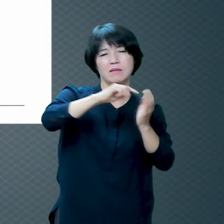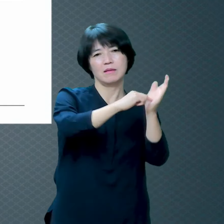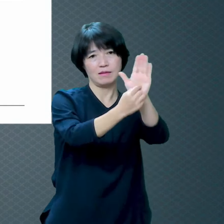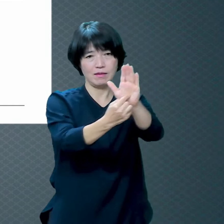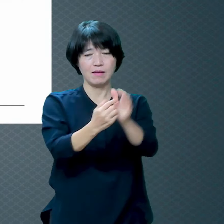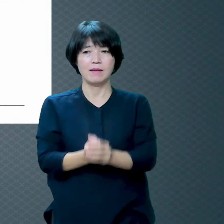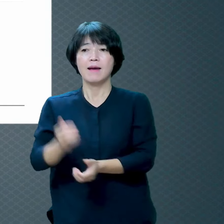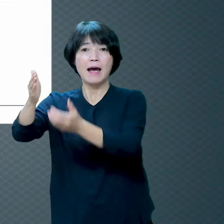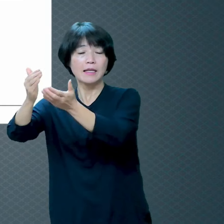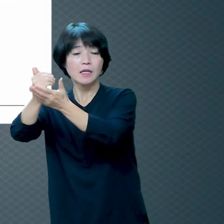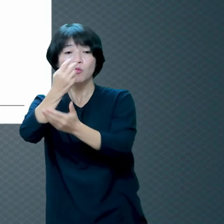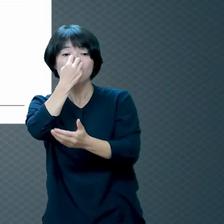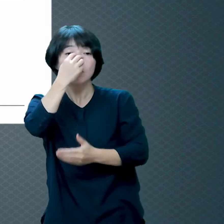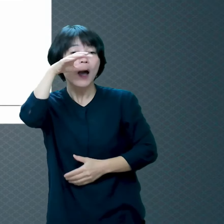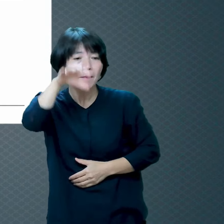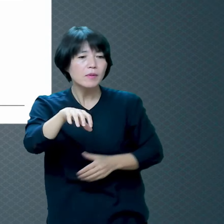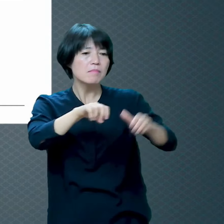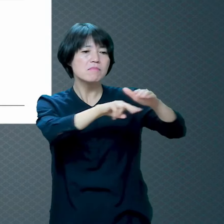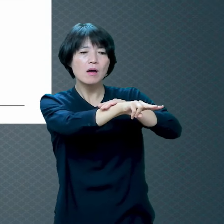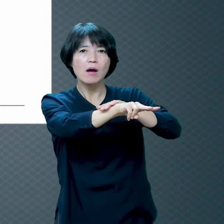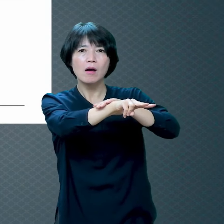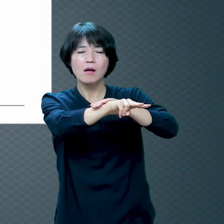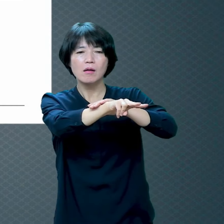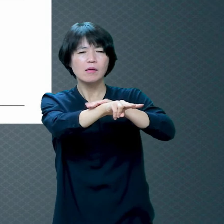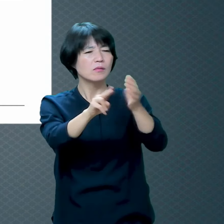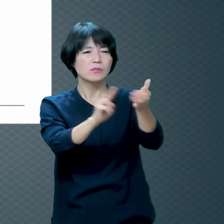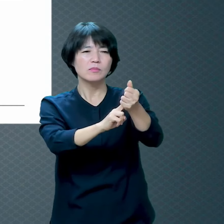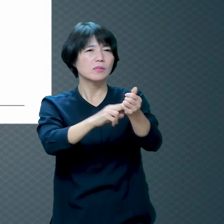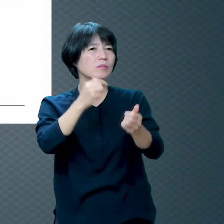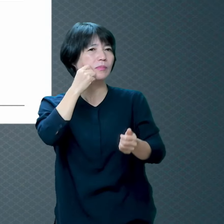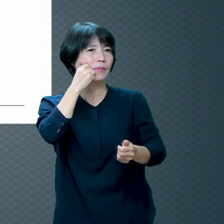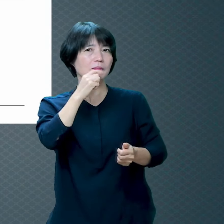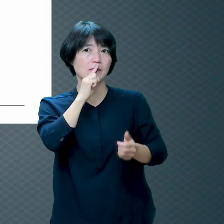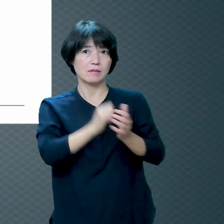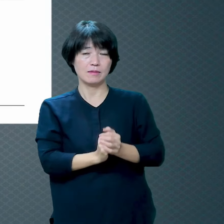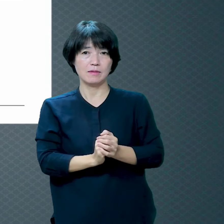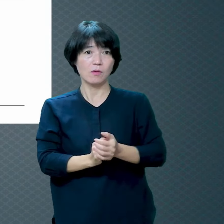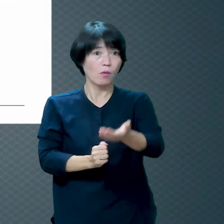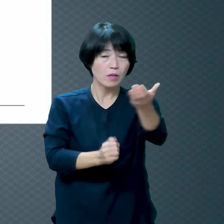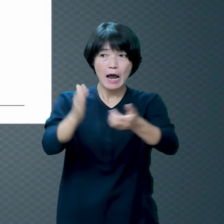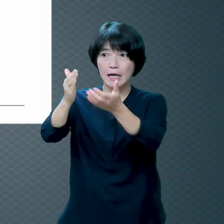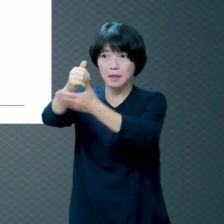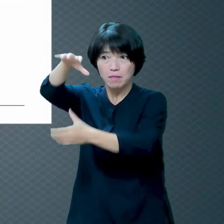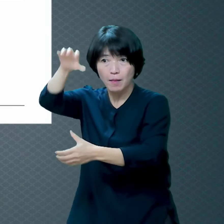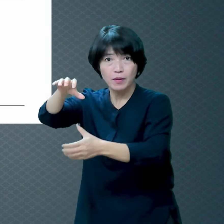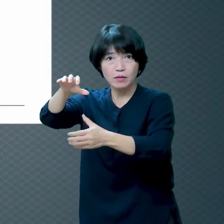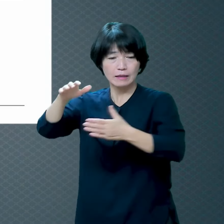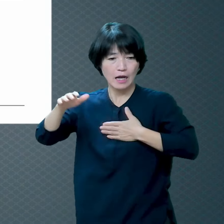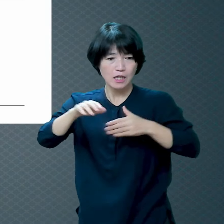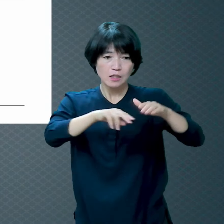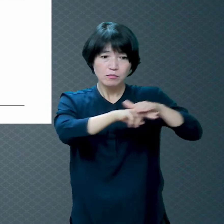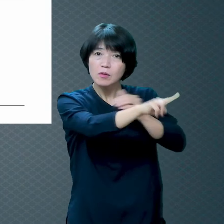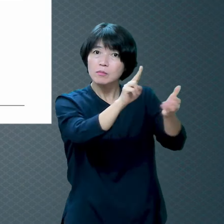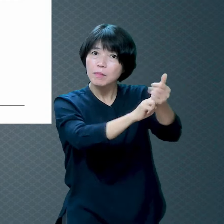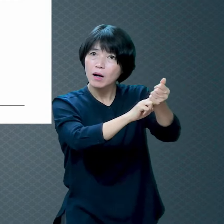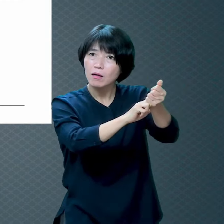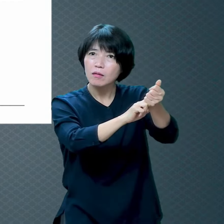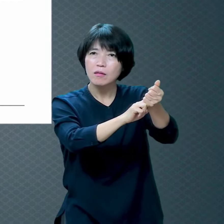라고 말씀하는 거예요 하나님 피해서 어디로 갈 거예요 하나님은 흑암이